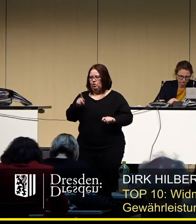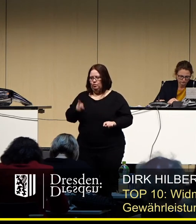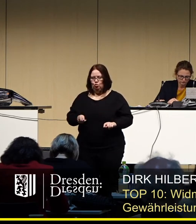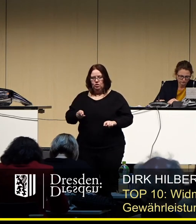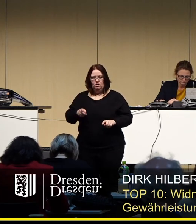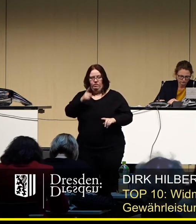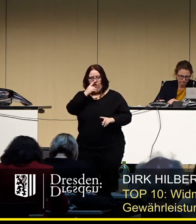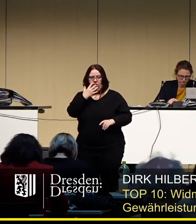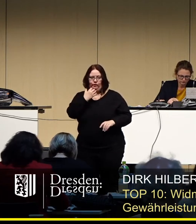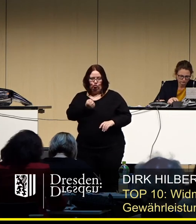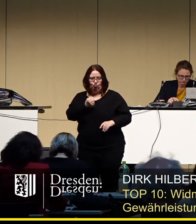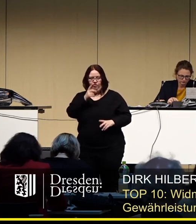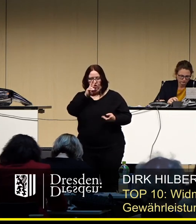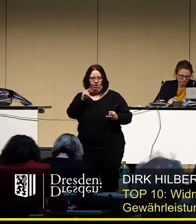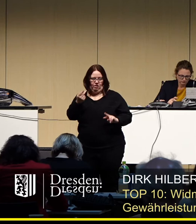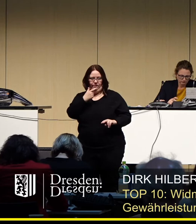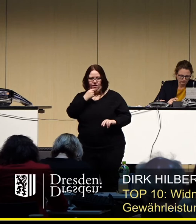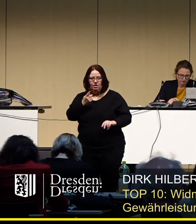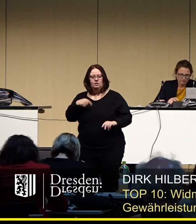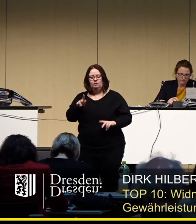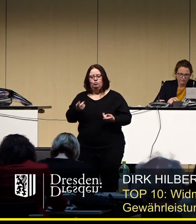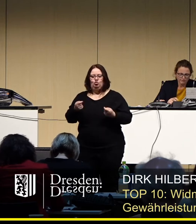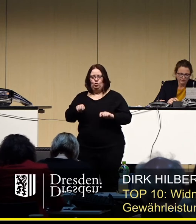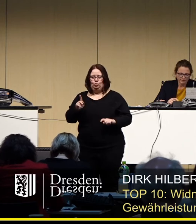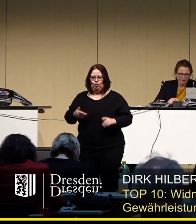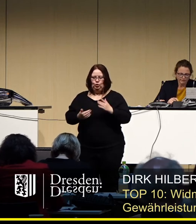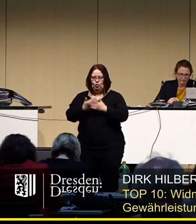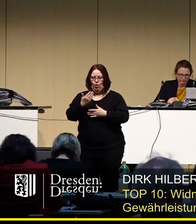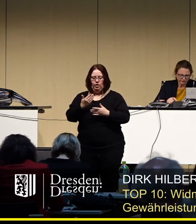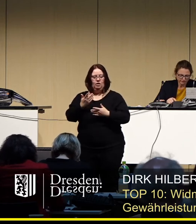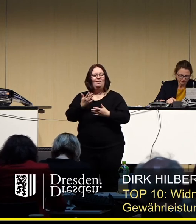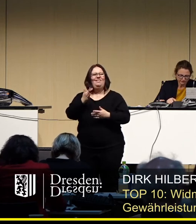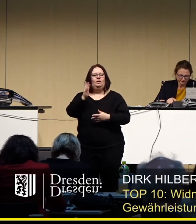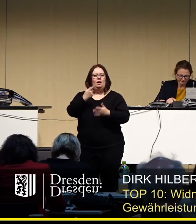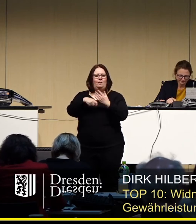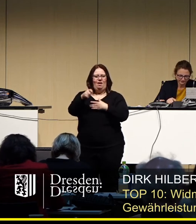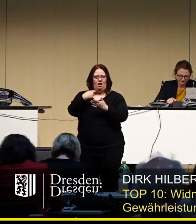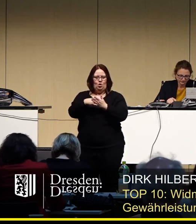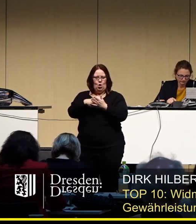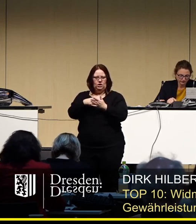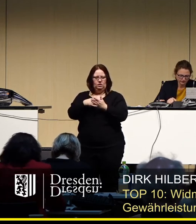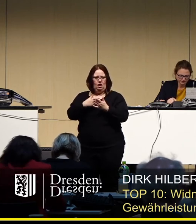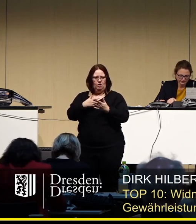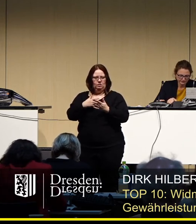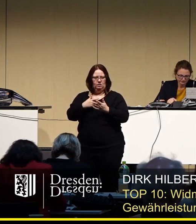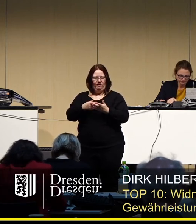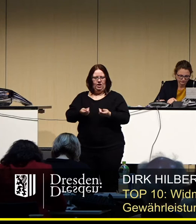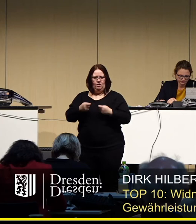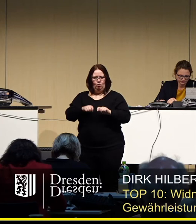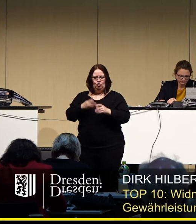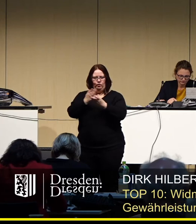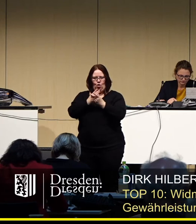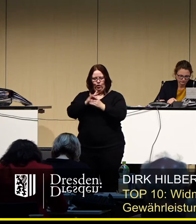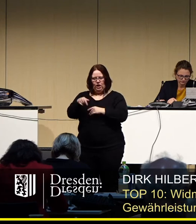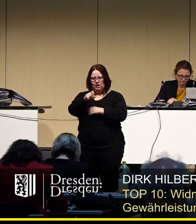wenn man da Änderungen herbeiführen möchte. Die Mehrkosten, die wir Ihnen mit Beschlussvorlage für